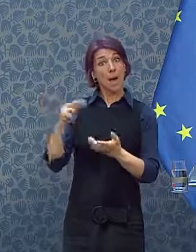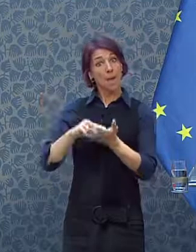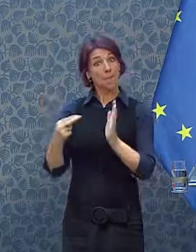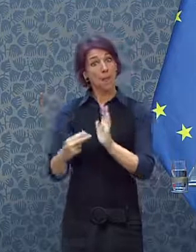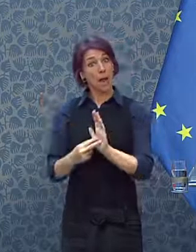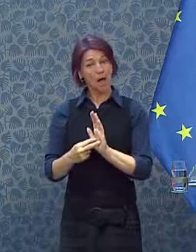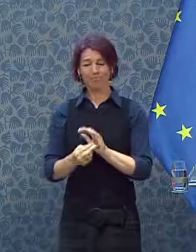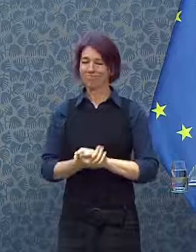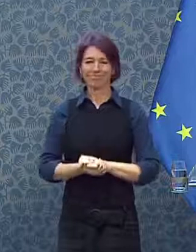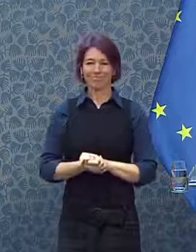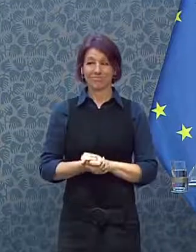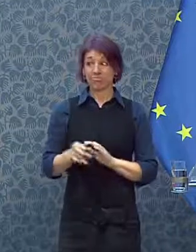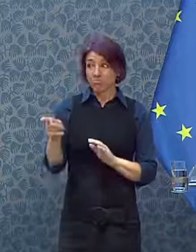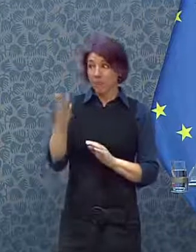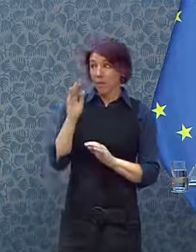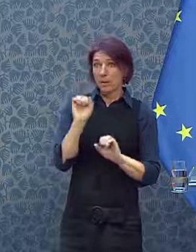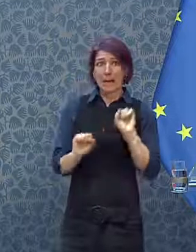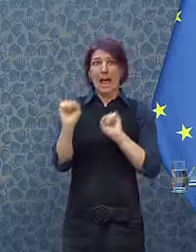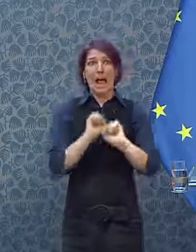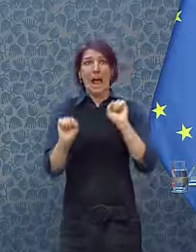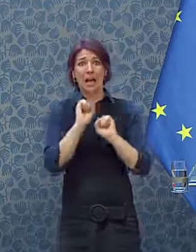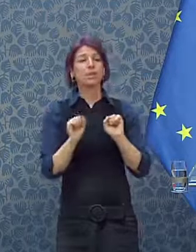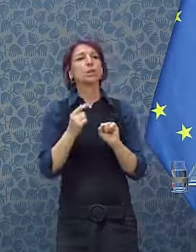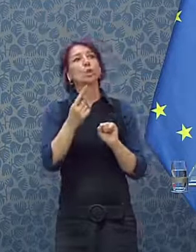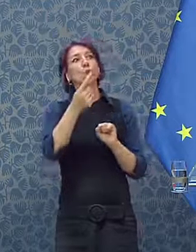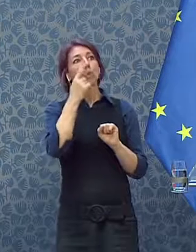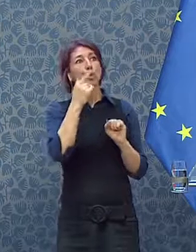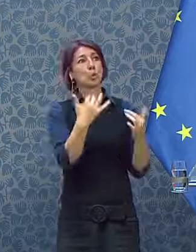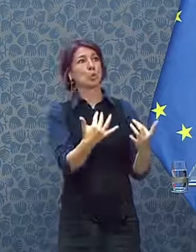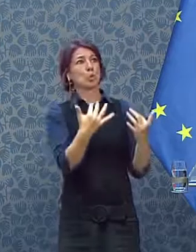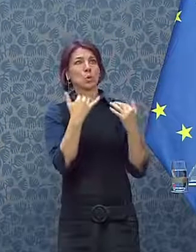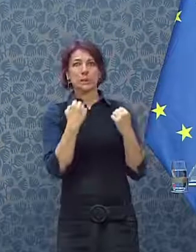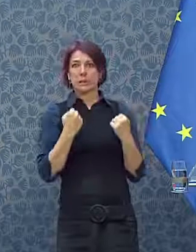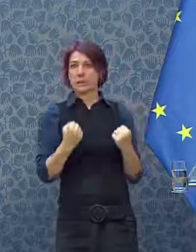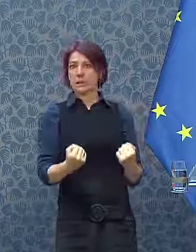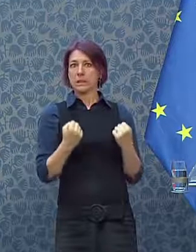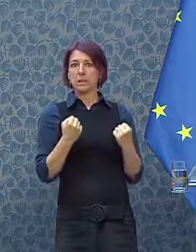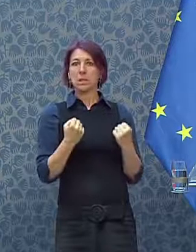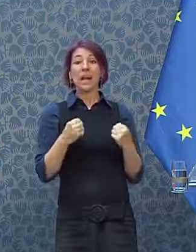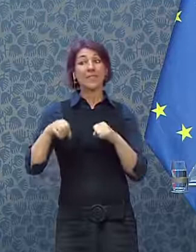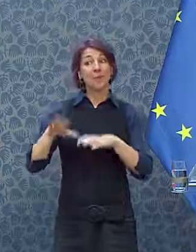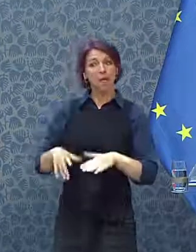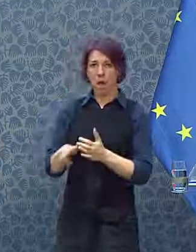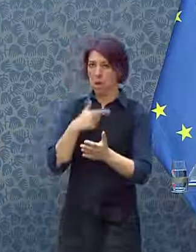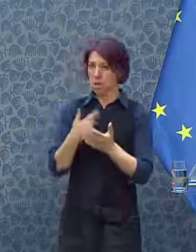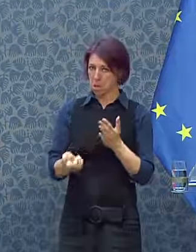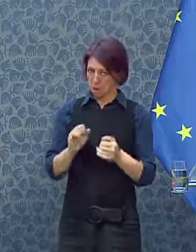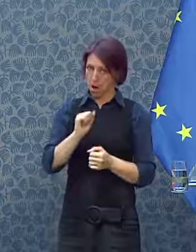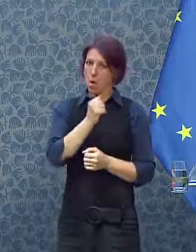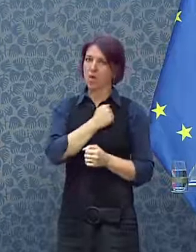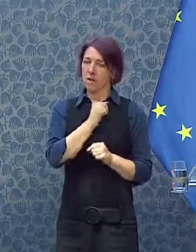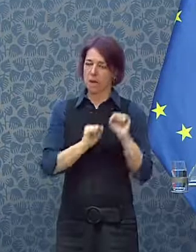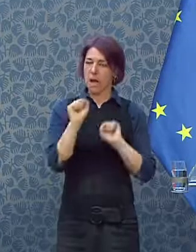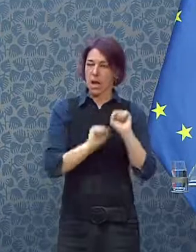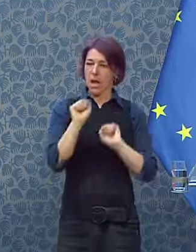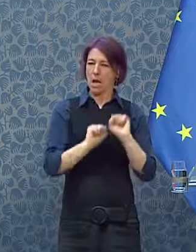je ve válce, když se brání obrovské přesile, nesmírně statečně, nesmírně vytrvale. A myslím si,